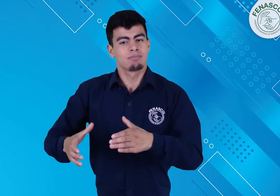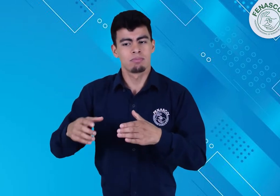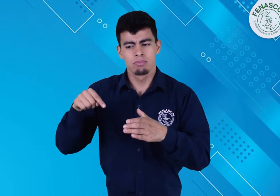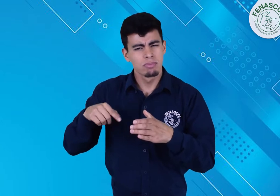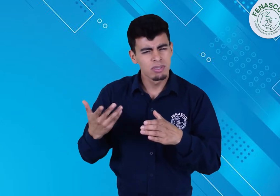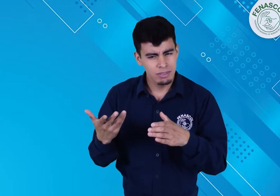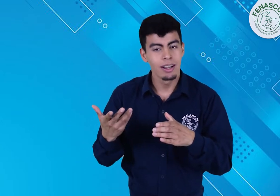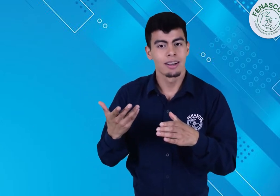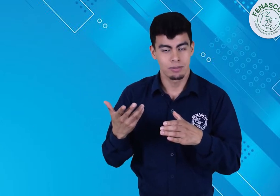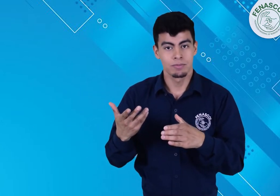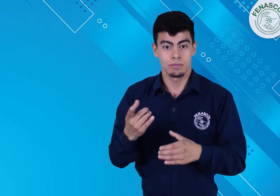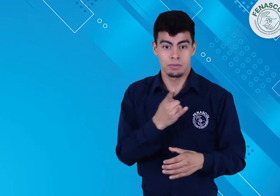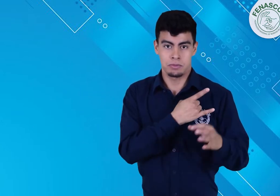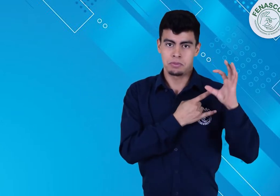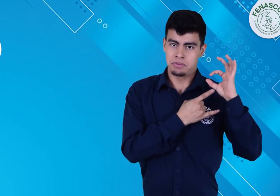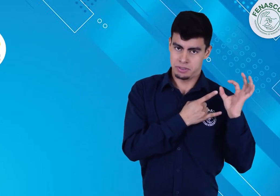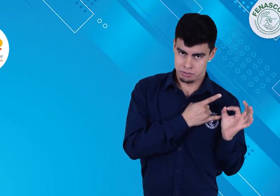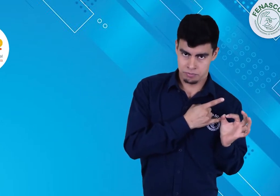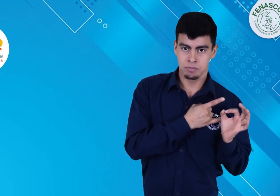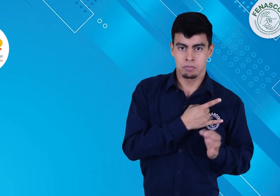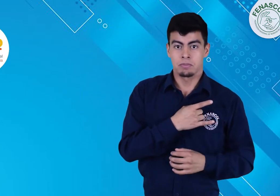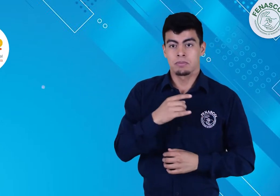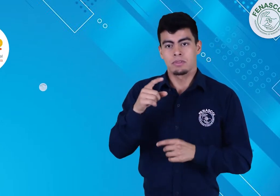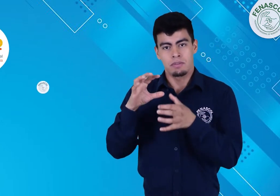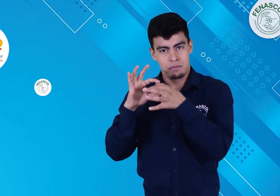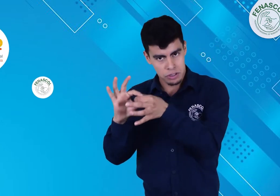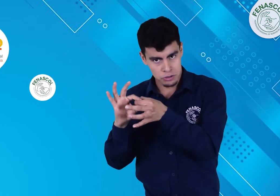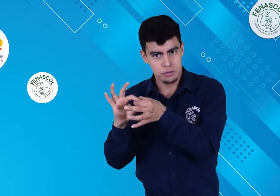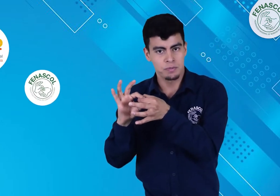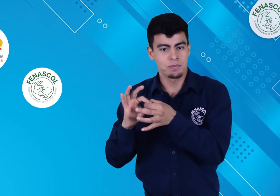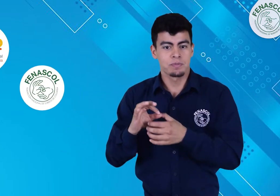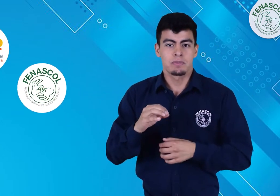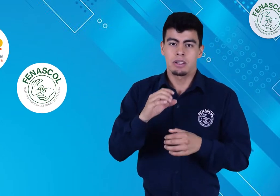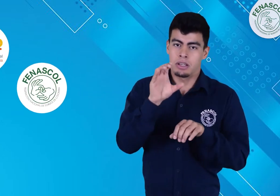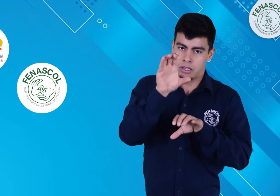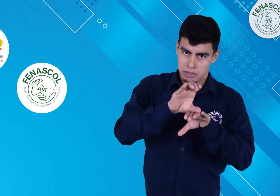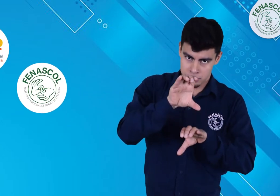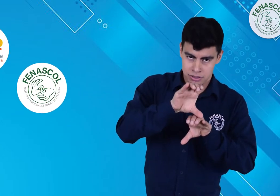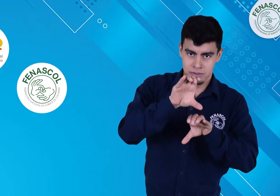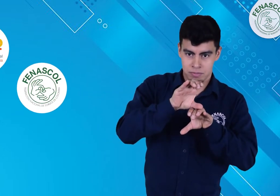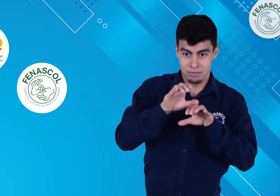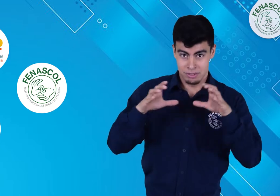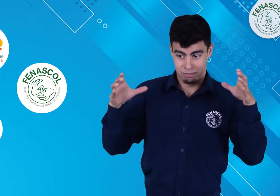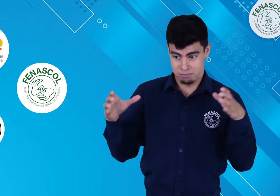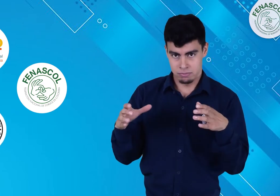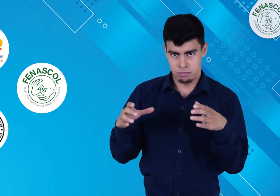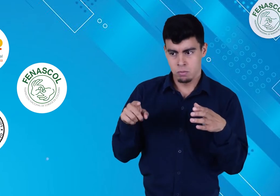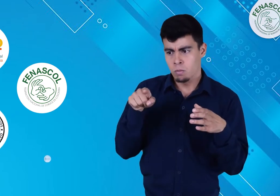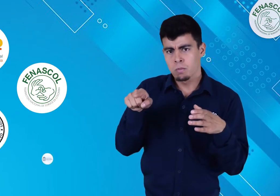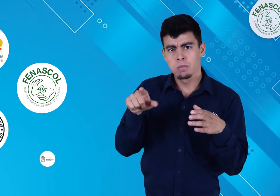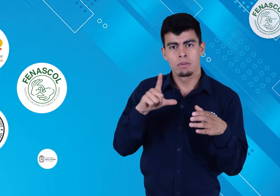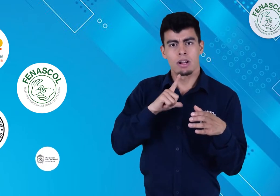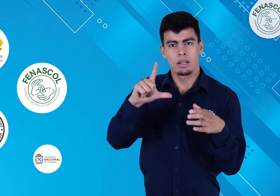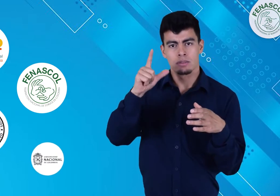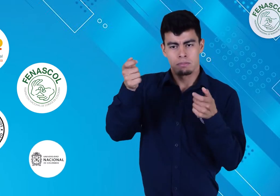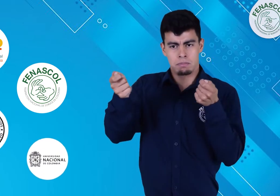conformada por la Universidad UNAD, FENASCOL, el Instituto Cara y Cuervo, y